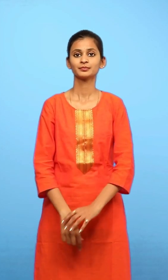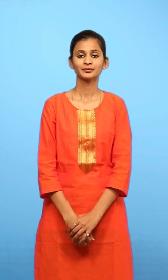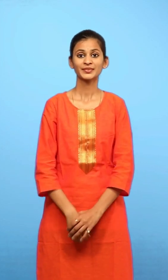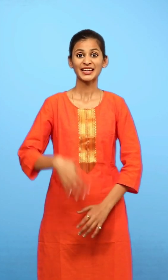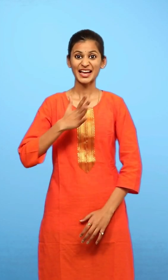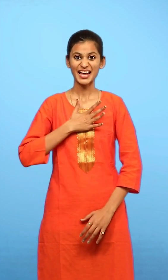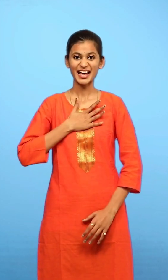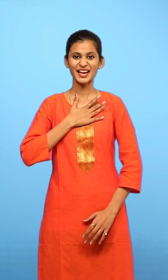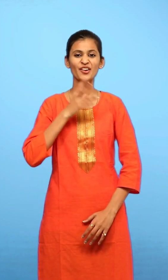साग